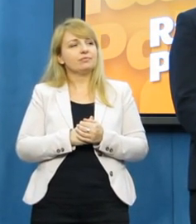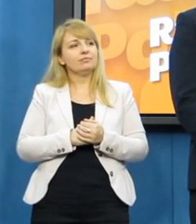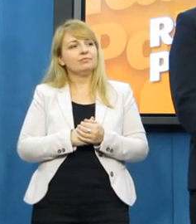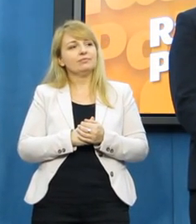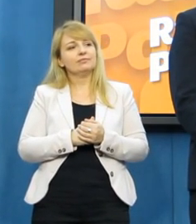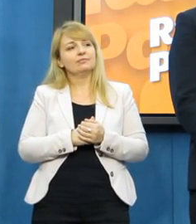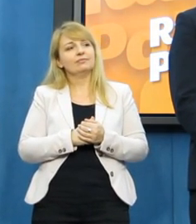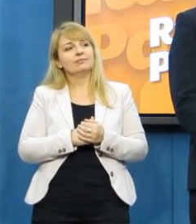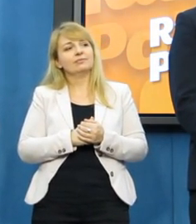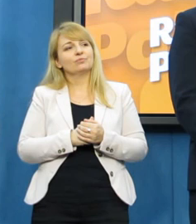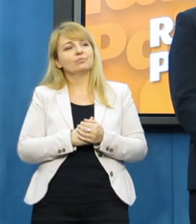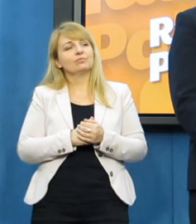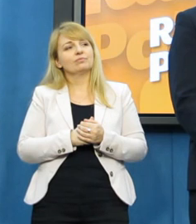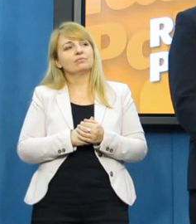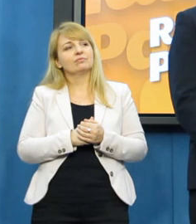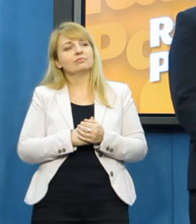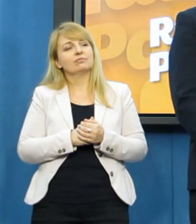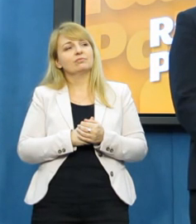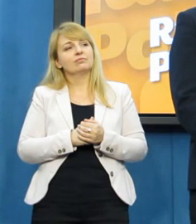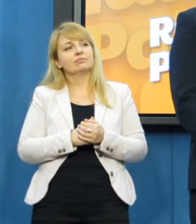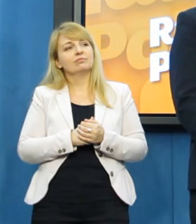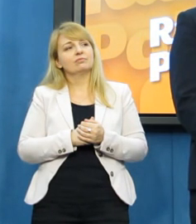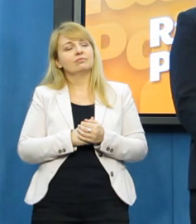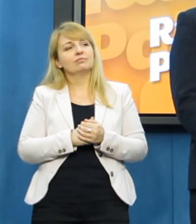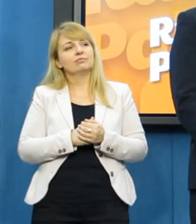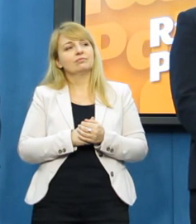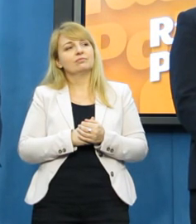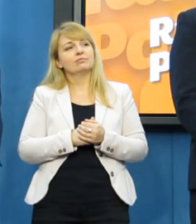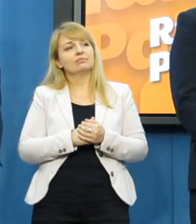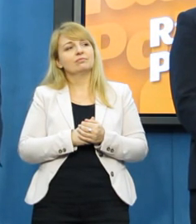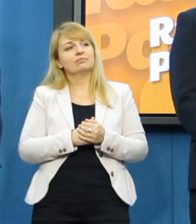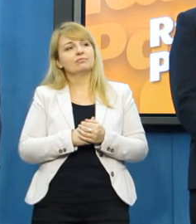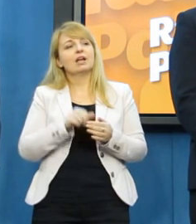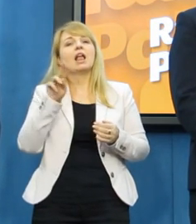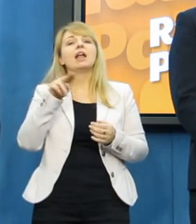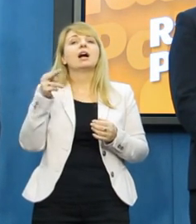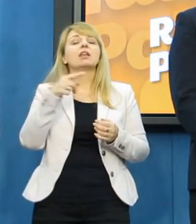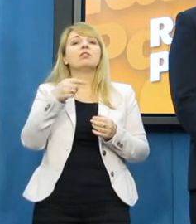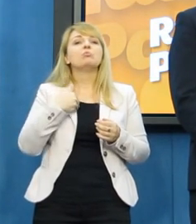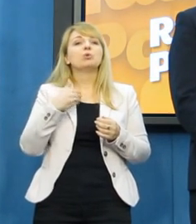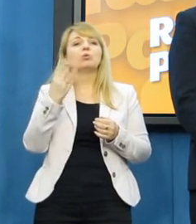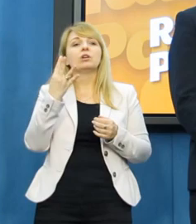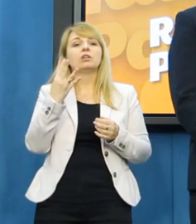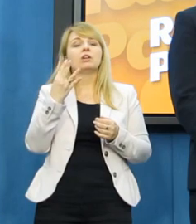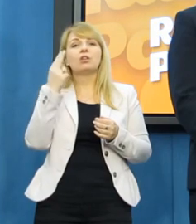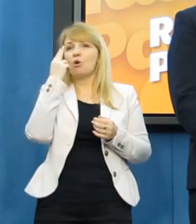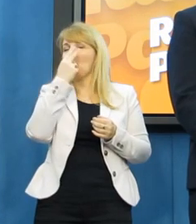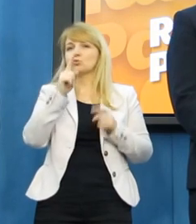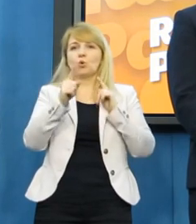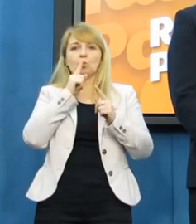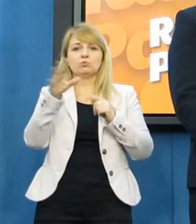Agnieszka Wydzińska, Polskie Rady. Chciałam zapytać trochę inaczej. Kiedy panowie ostatnio rozmawiali w cztery oczy? Znaczy pan, Ile Szeku, Ile? Dzisiaj. I jak?